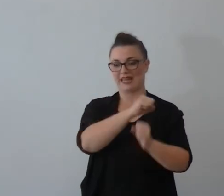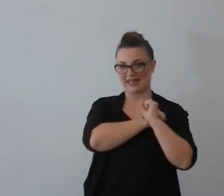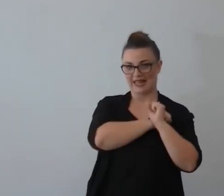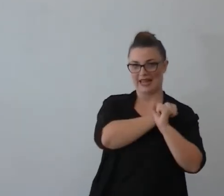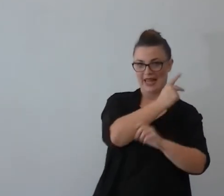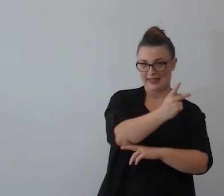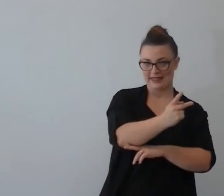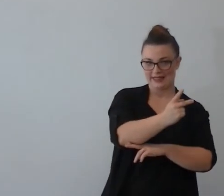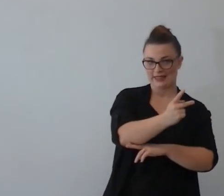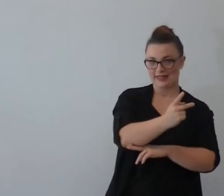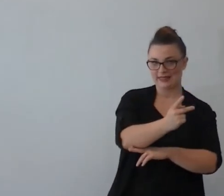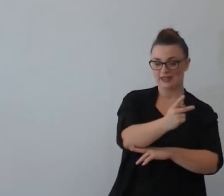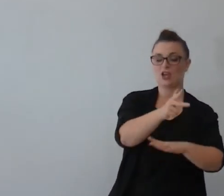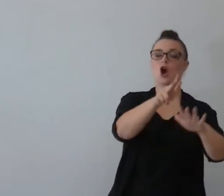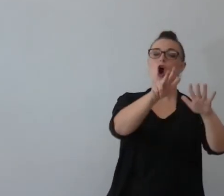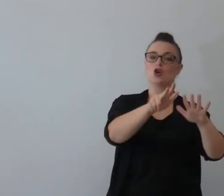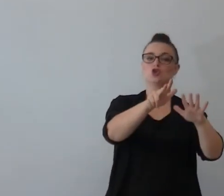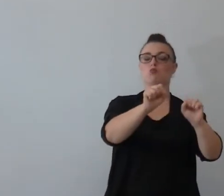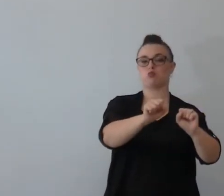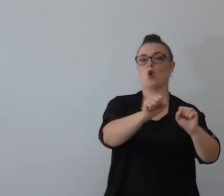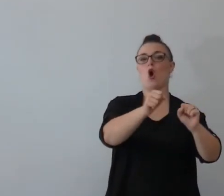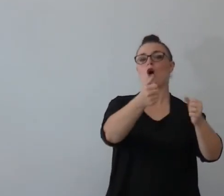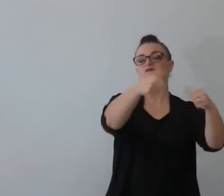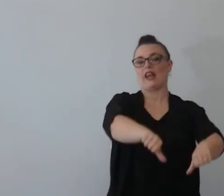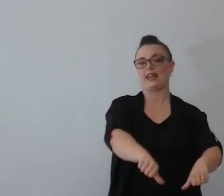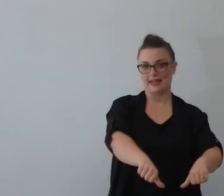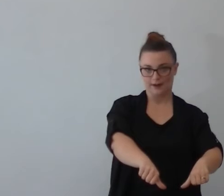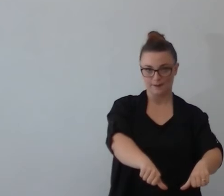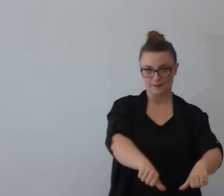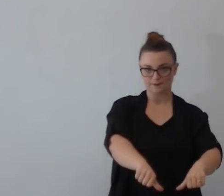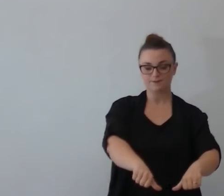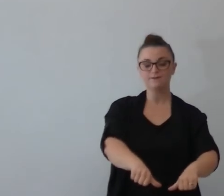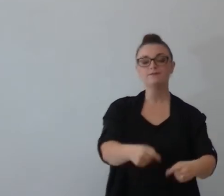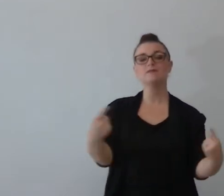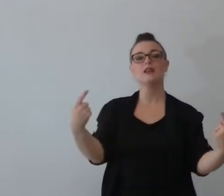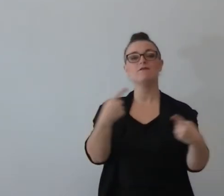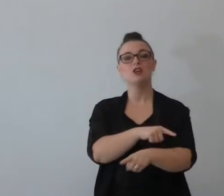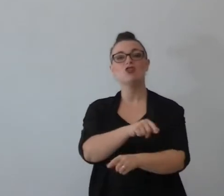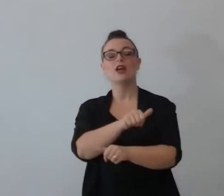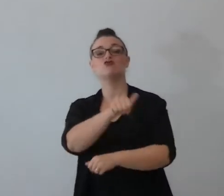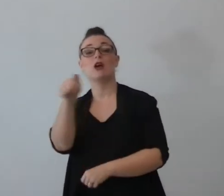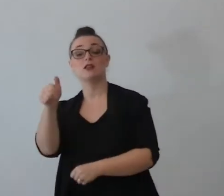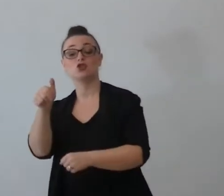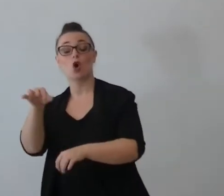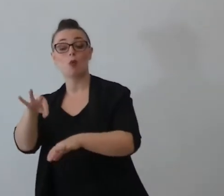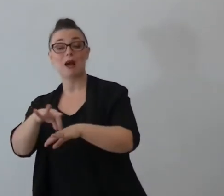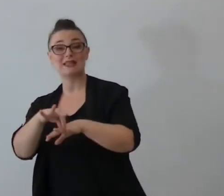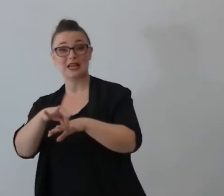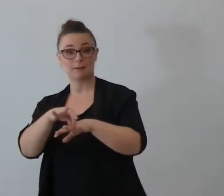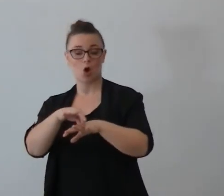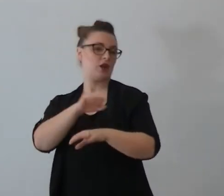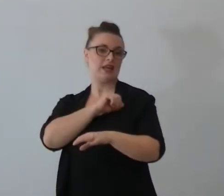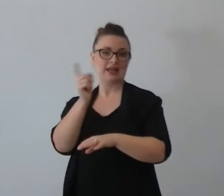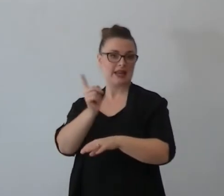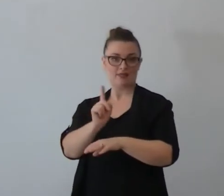8 sono quelli che falliscono su 100 matrimoni su 100 matrimoni tra